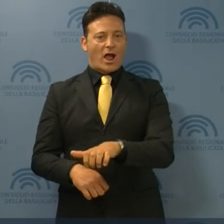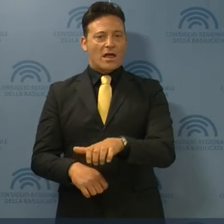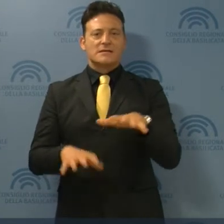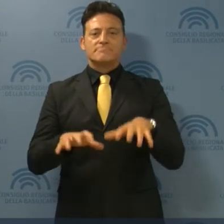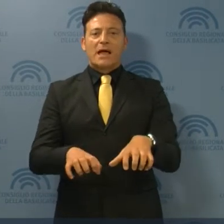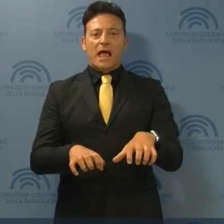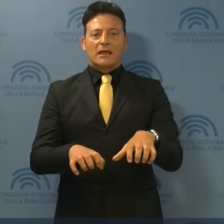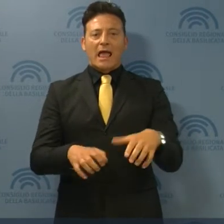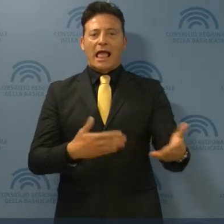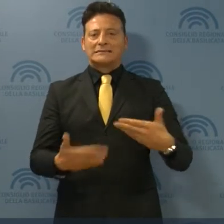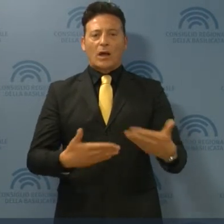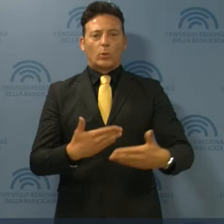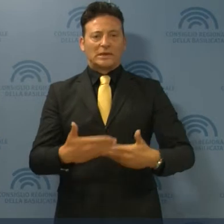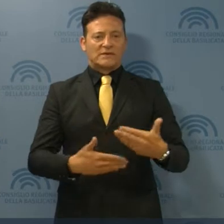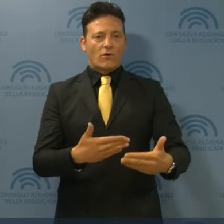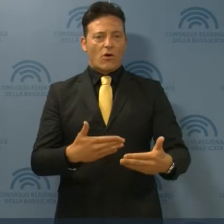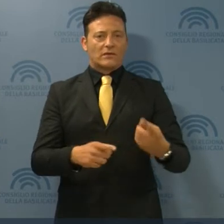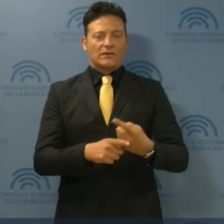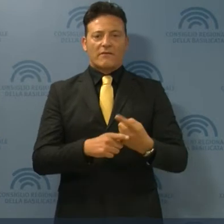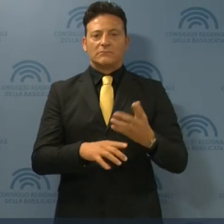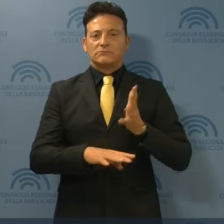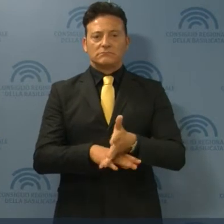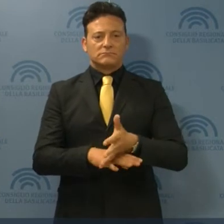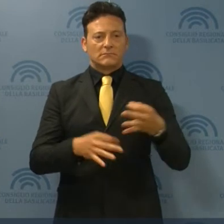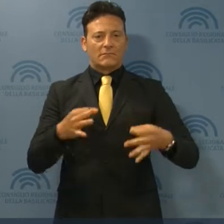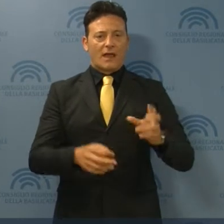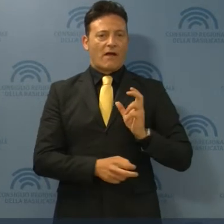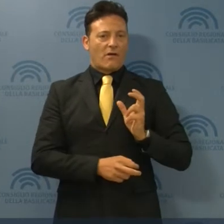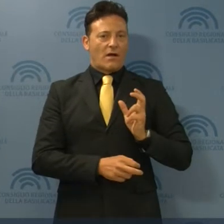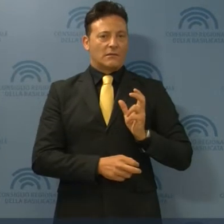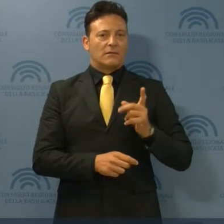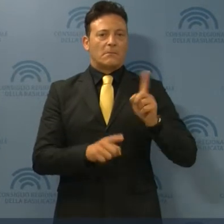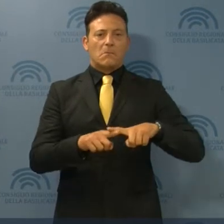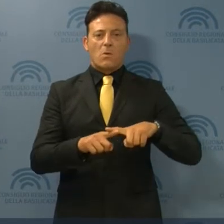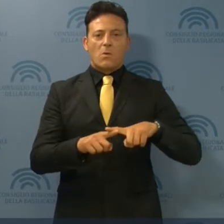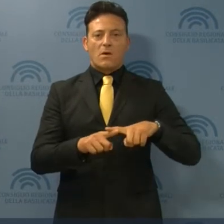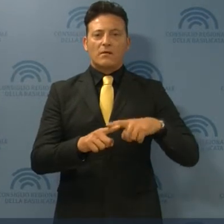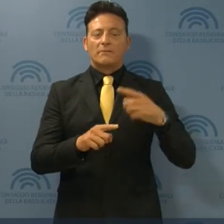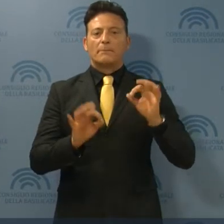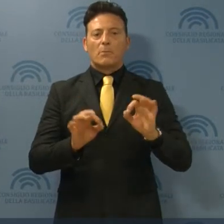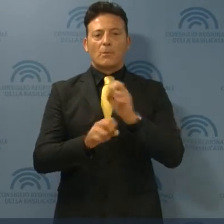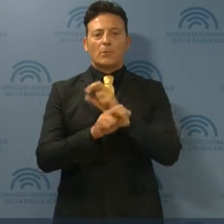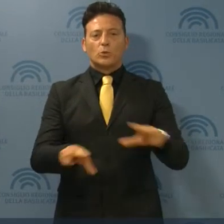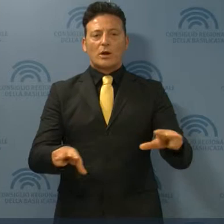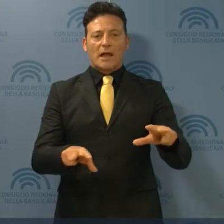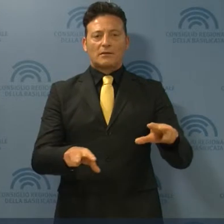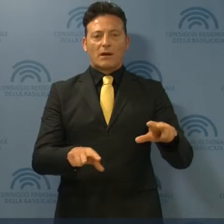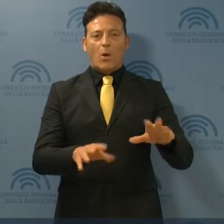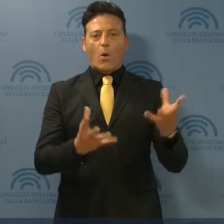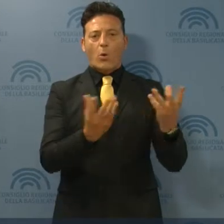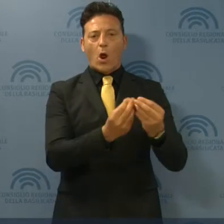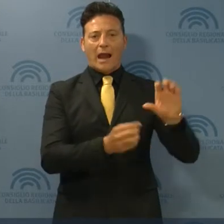che impegna l'esecutivo ad intraprendere azioni legali anche in virtù del pronunciamento dell'Unione